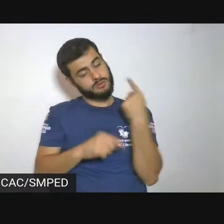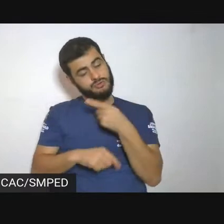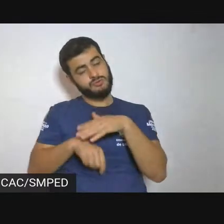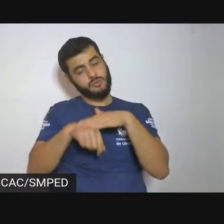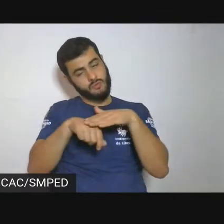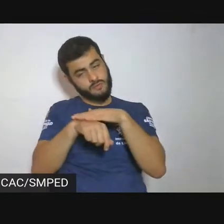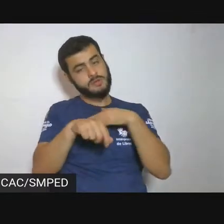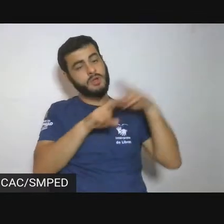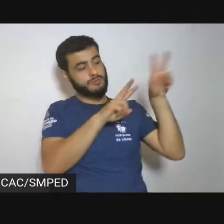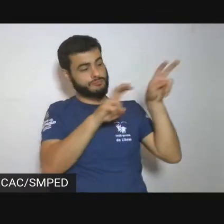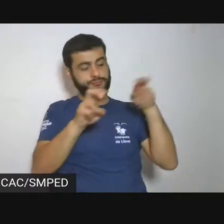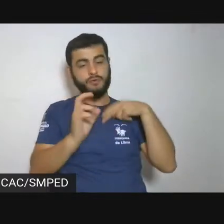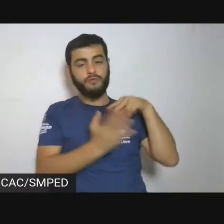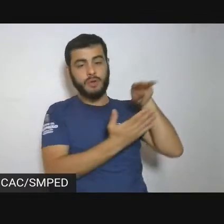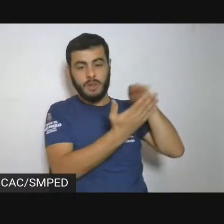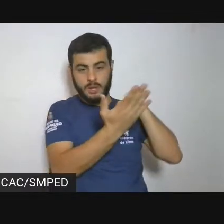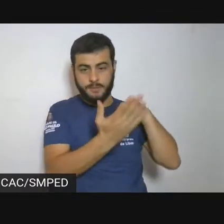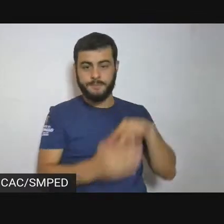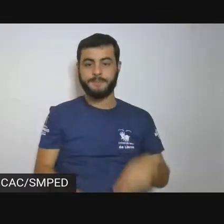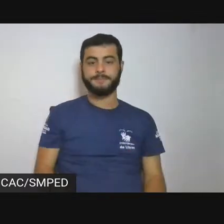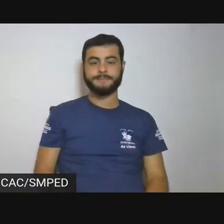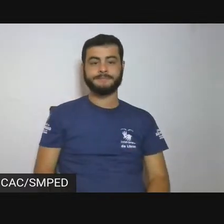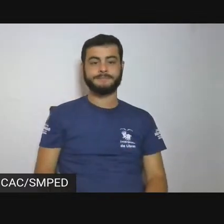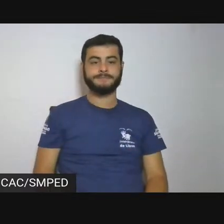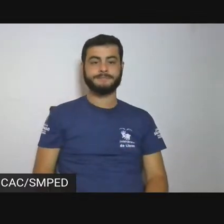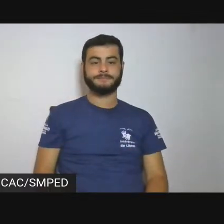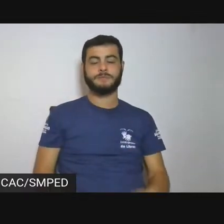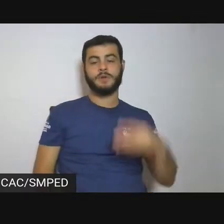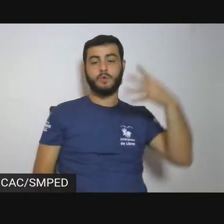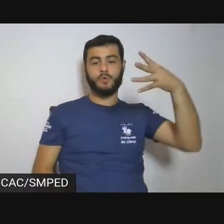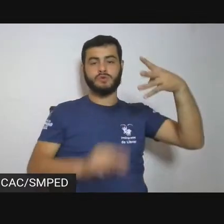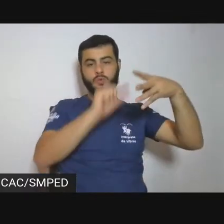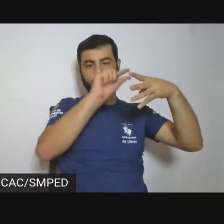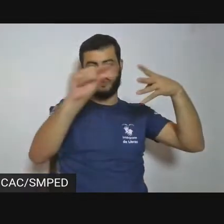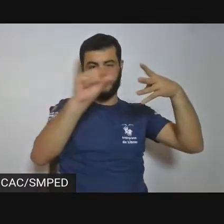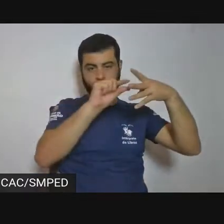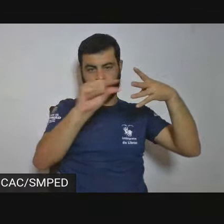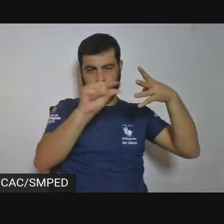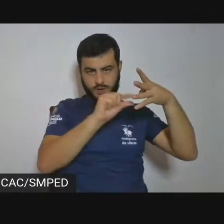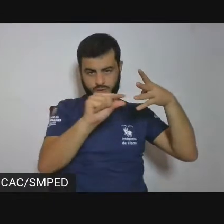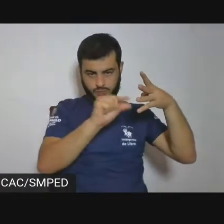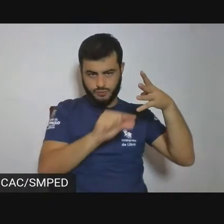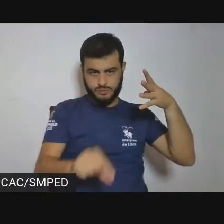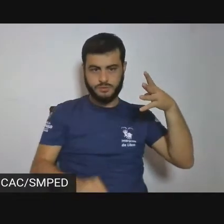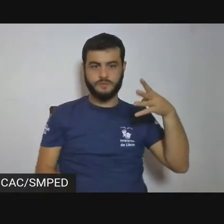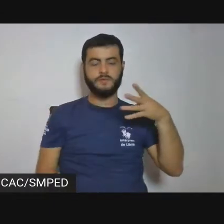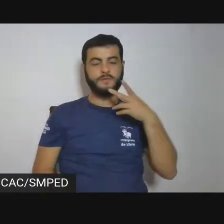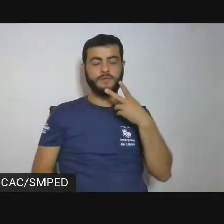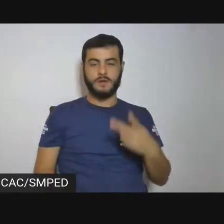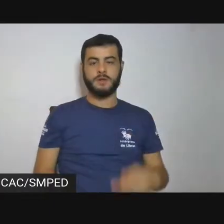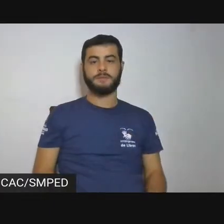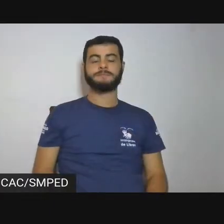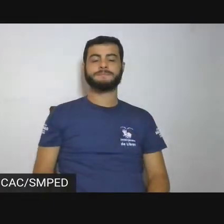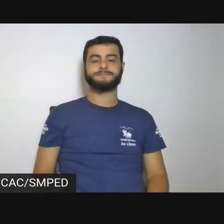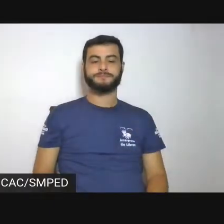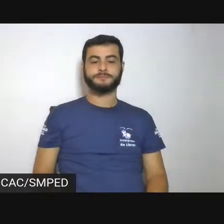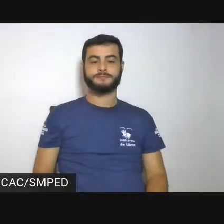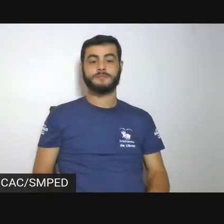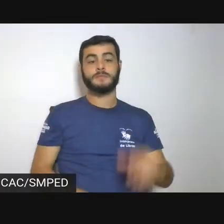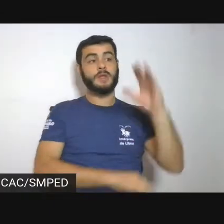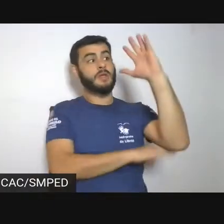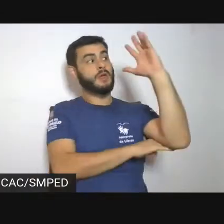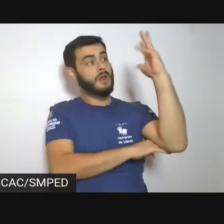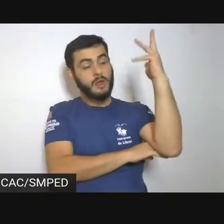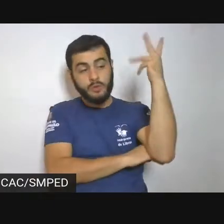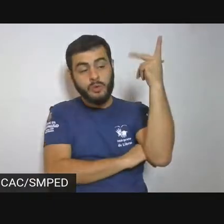que eram quatro versos que eram os seguintes, que a natureza faça brillar a imagem dos tempos,